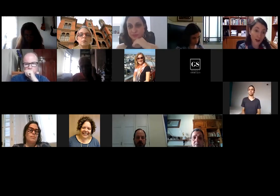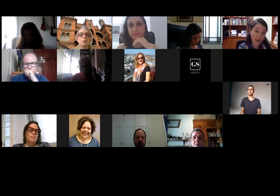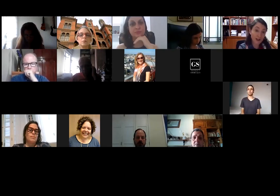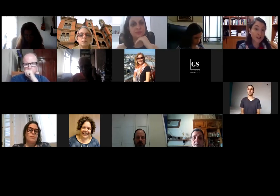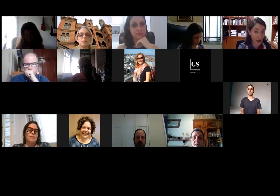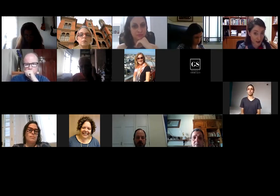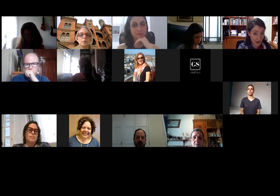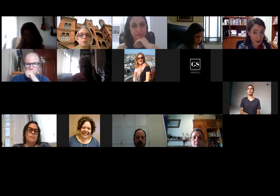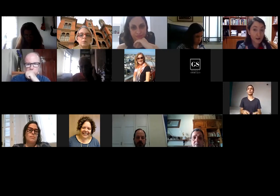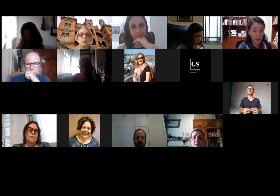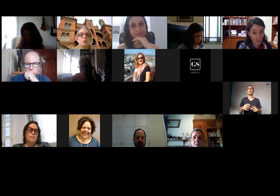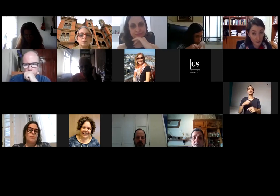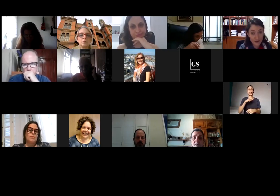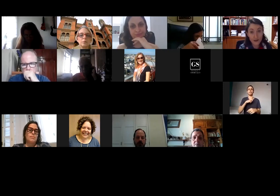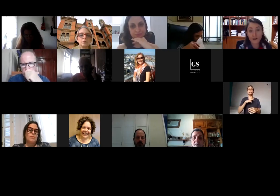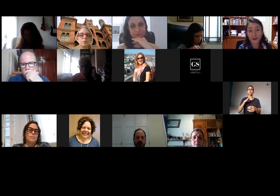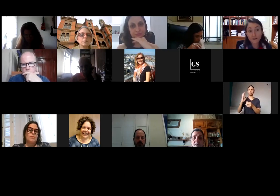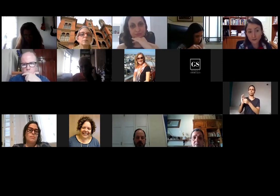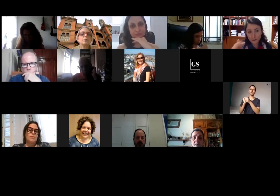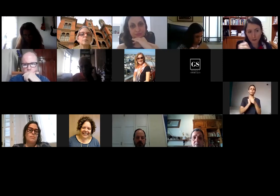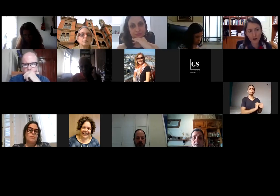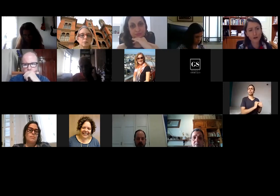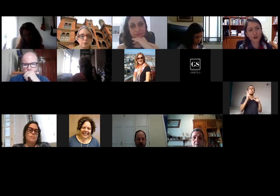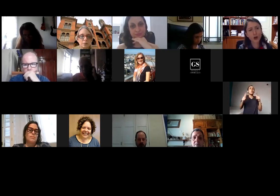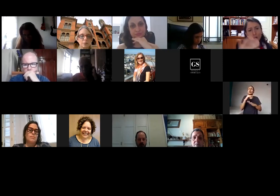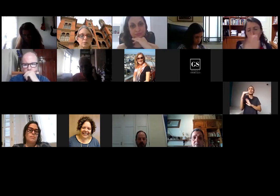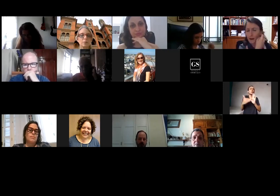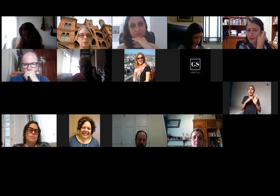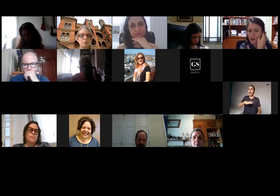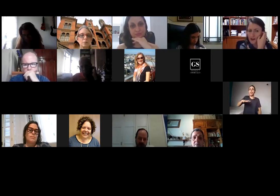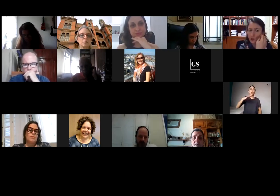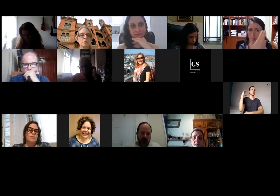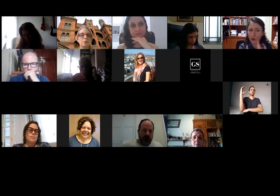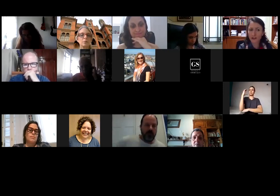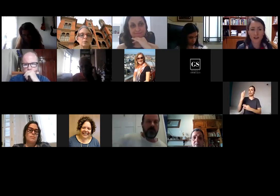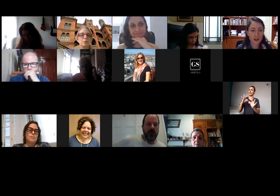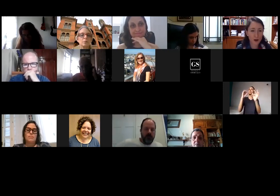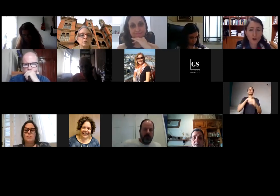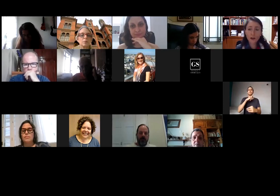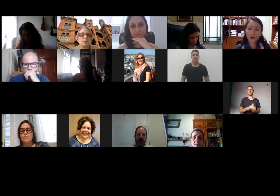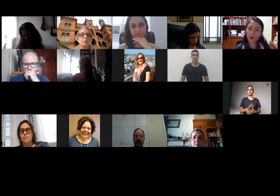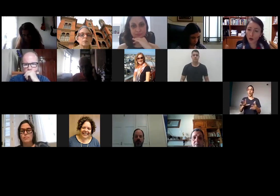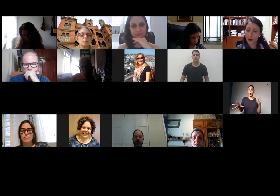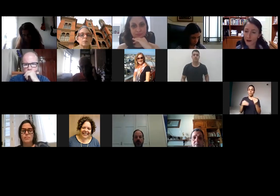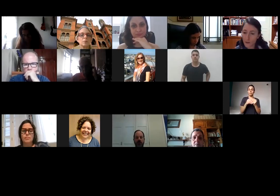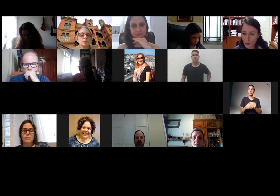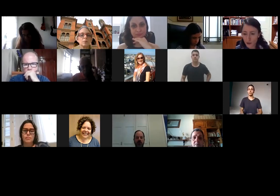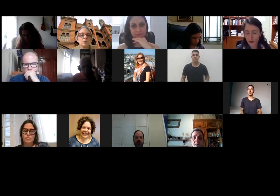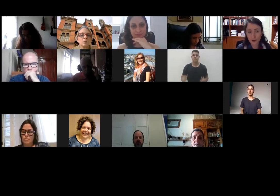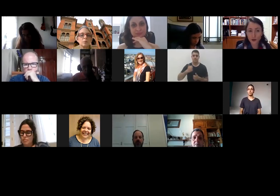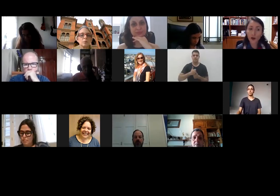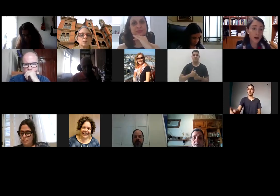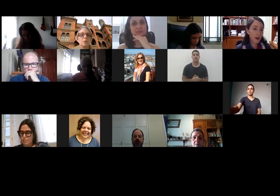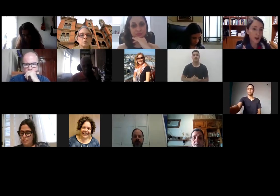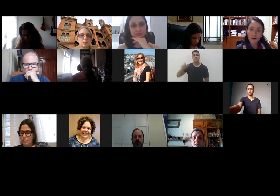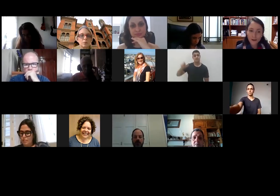as áreas da ciência e da pesquisa, né? Só complementando essa tua outra questão que o colega Maurício